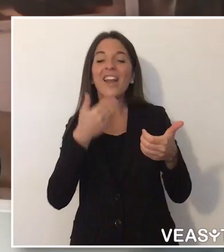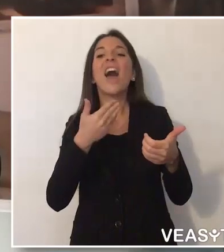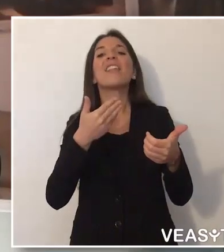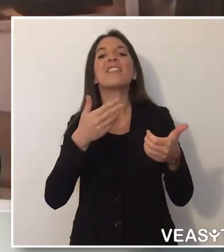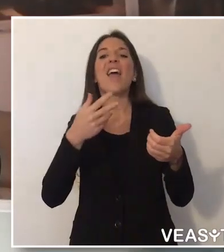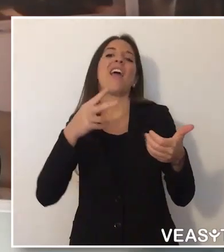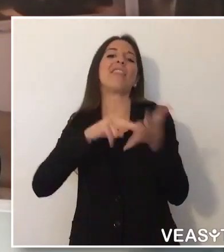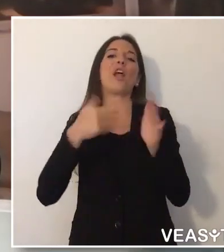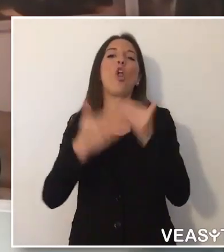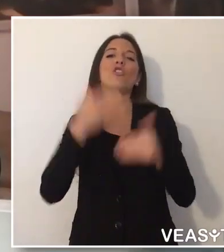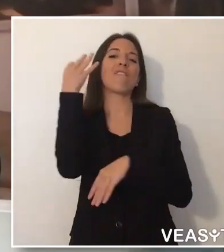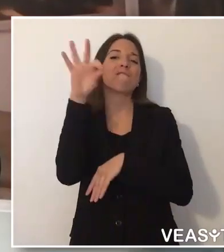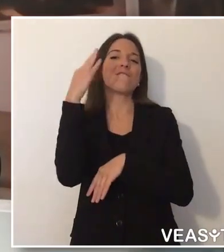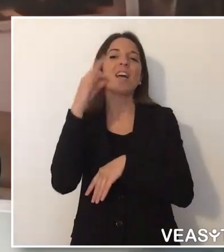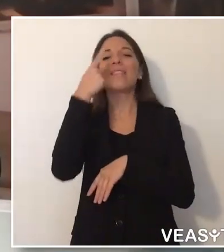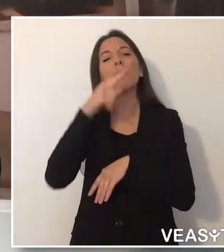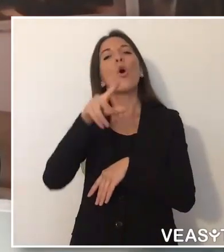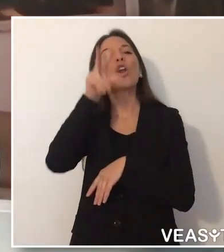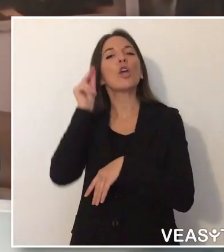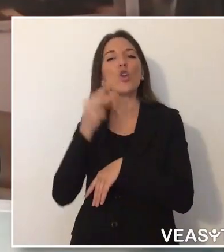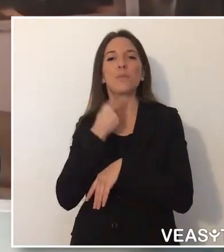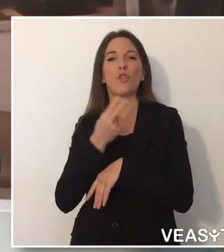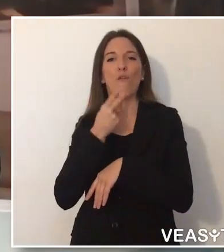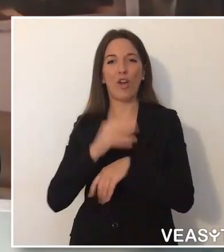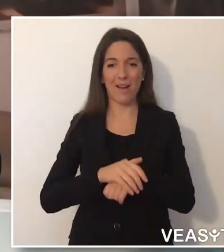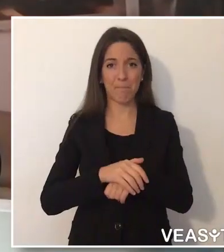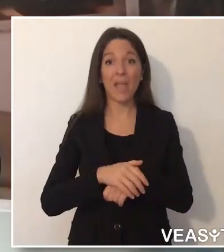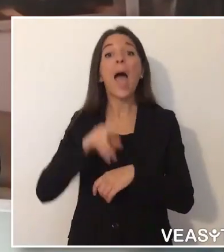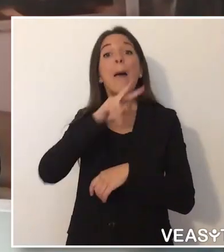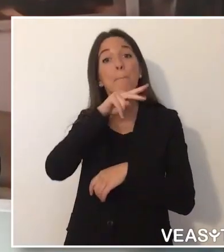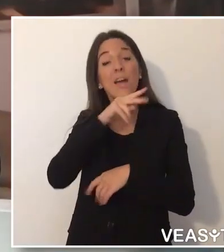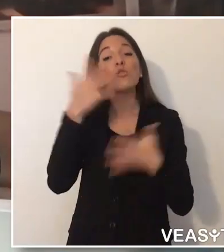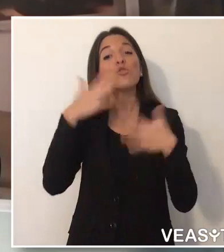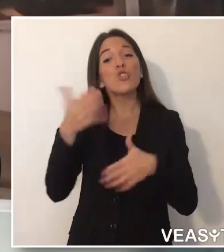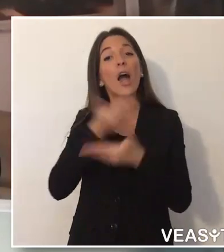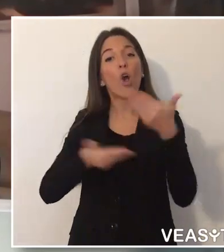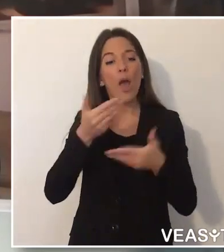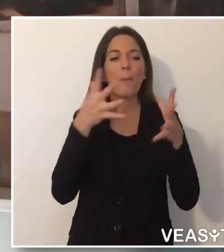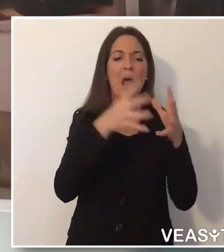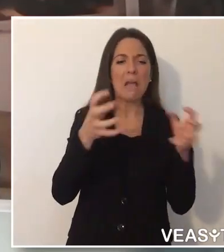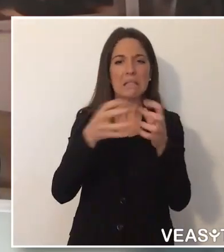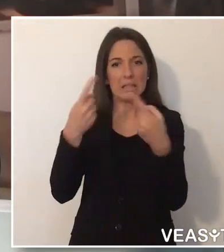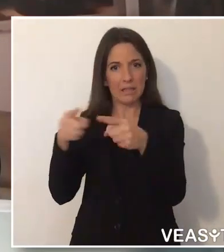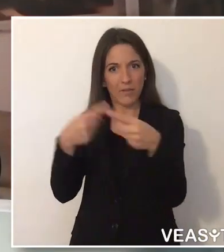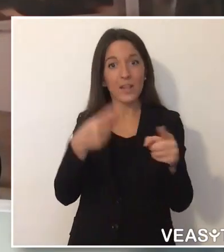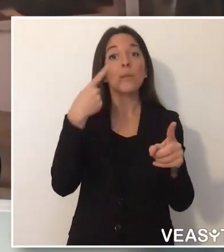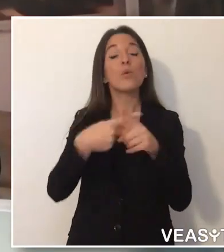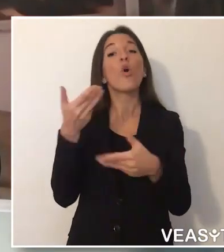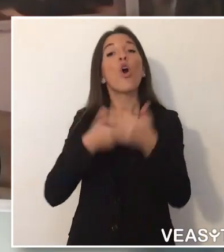sorde di poter telefonare in modo autonomo. Pedius collabora con diverse aziende e per le emergenze